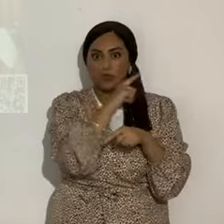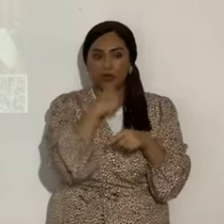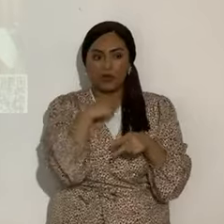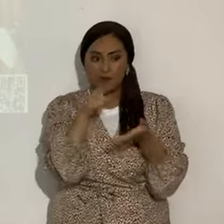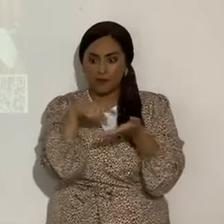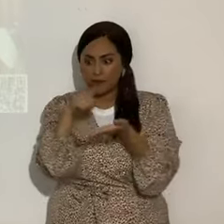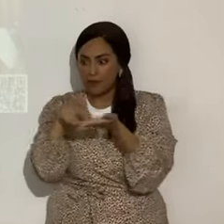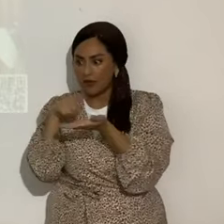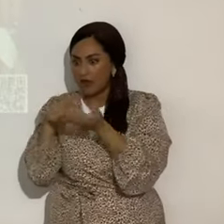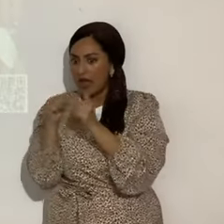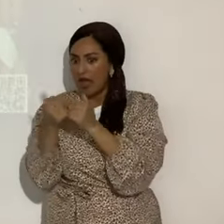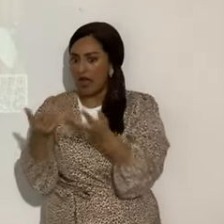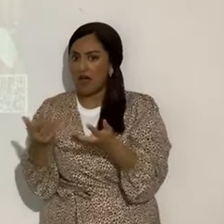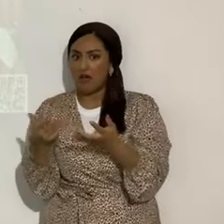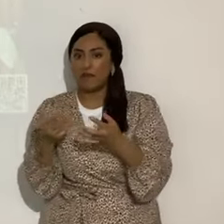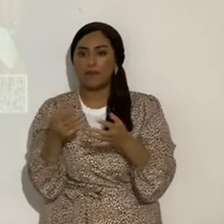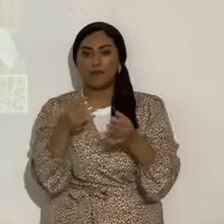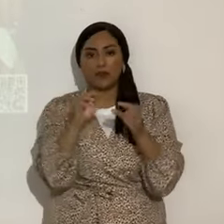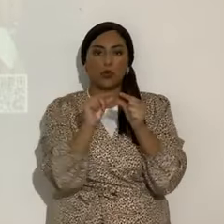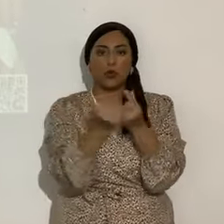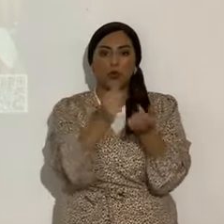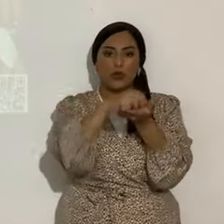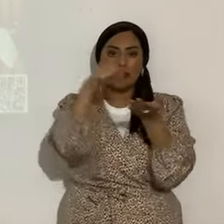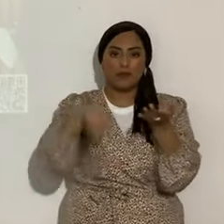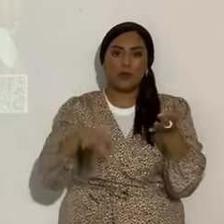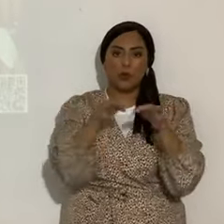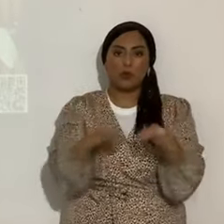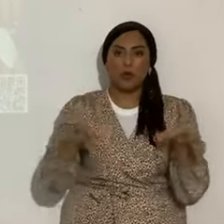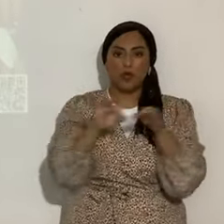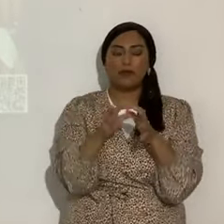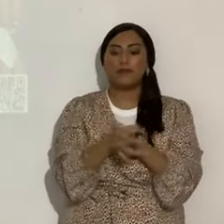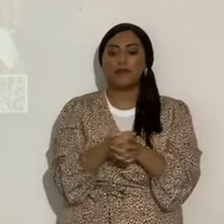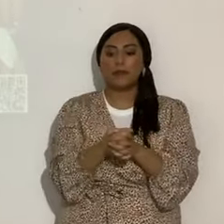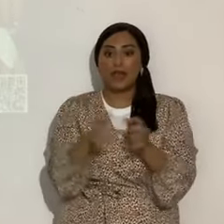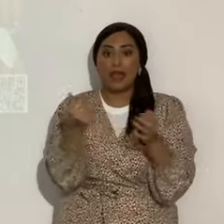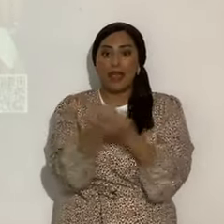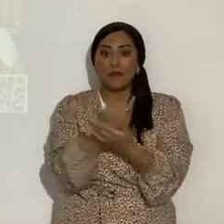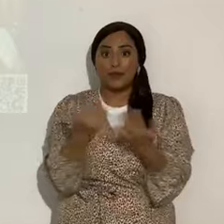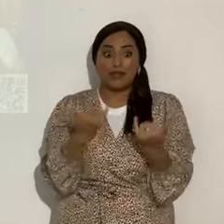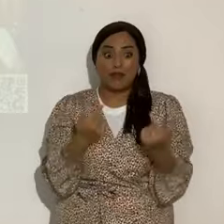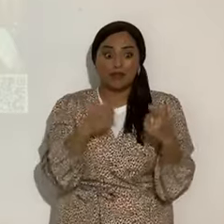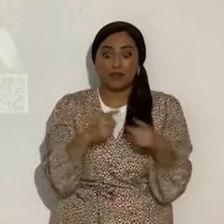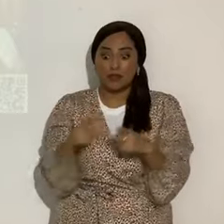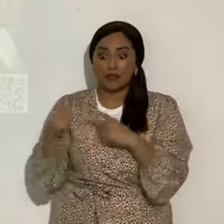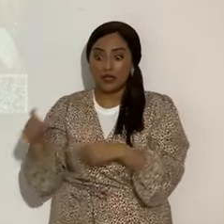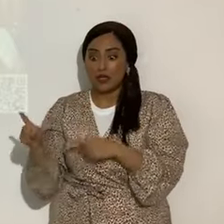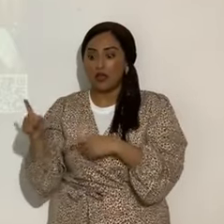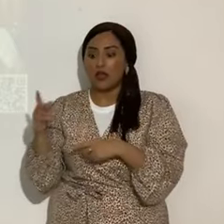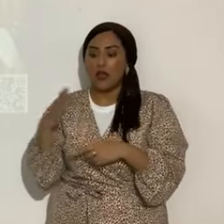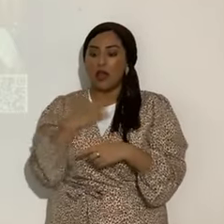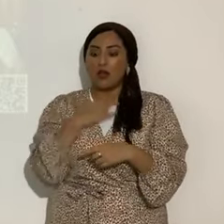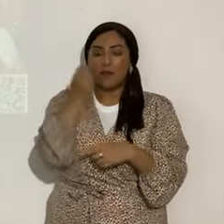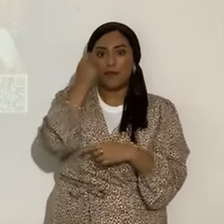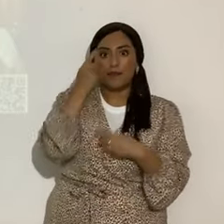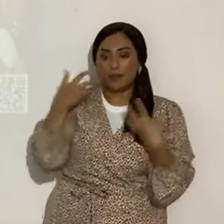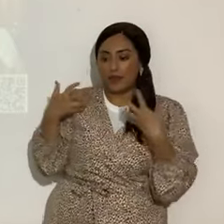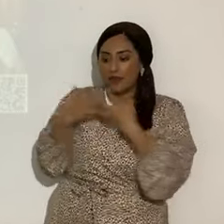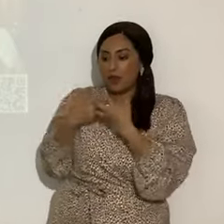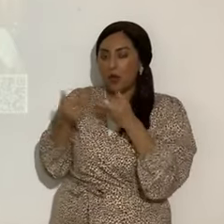estos eventos que se han venido muy rápido, ¿sí? Sin duda que abadan lo que yo oí en el espíritu. Sería bueno que te fueras